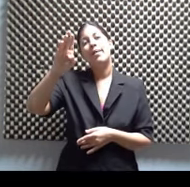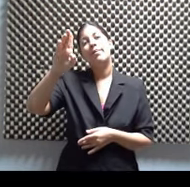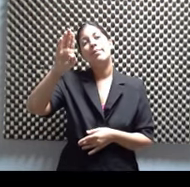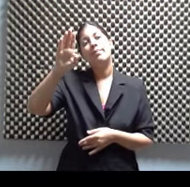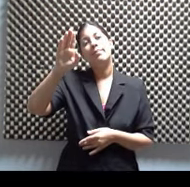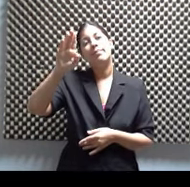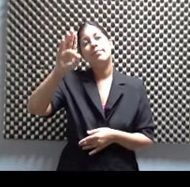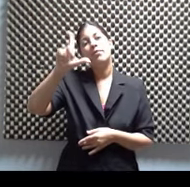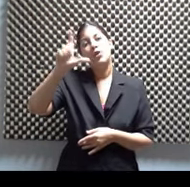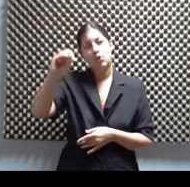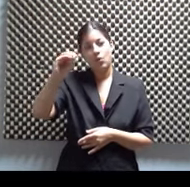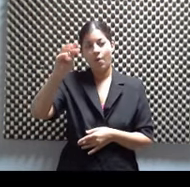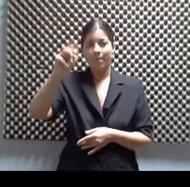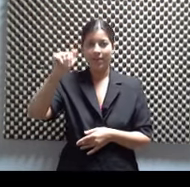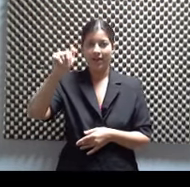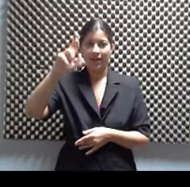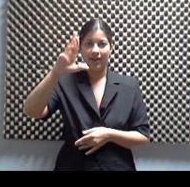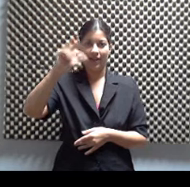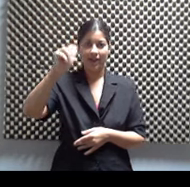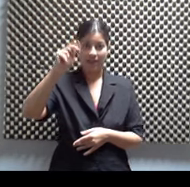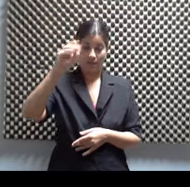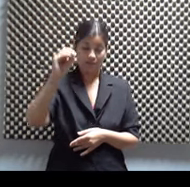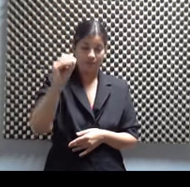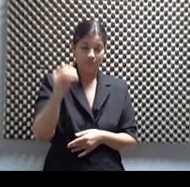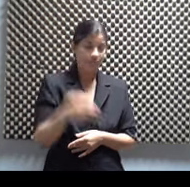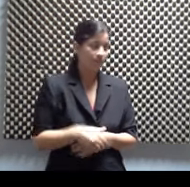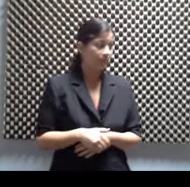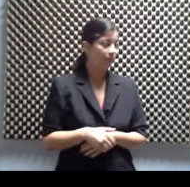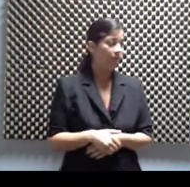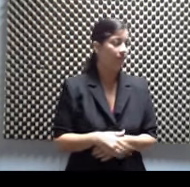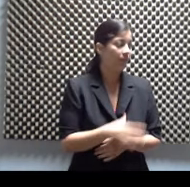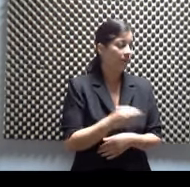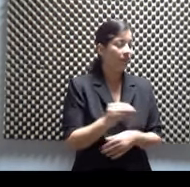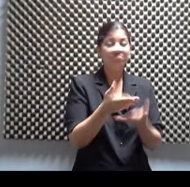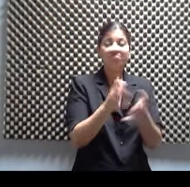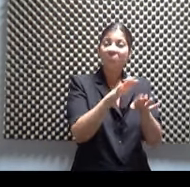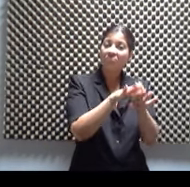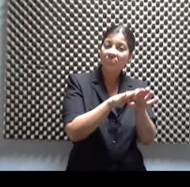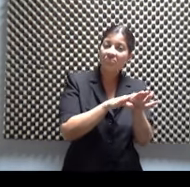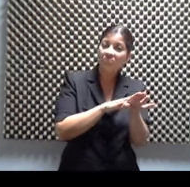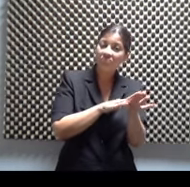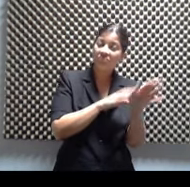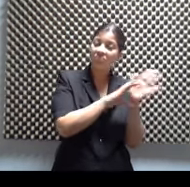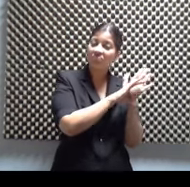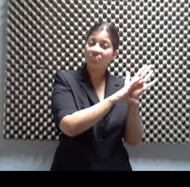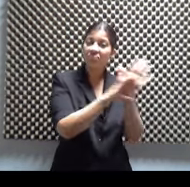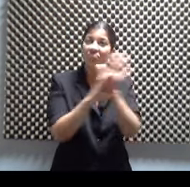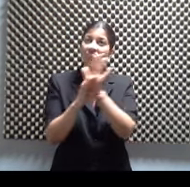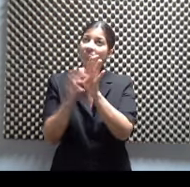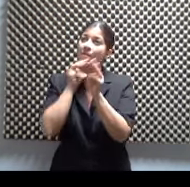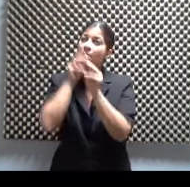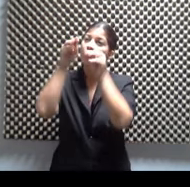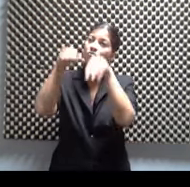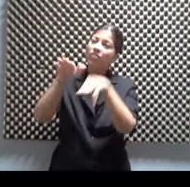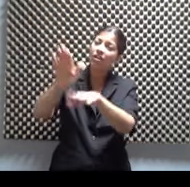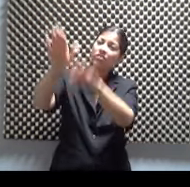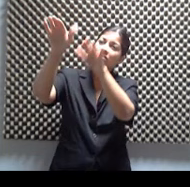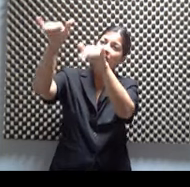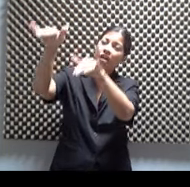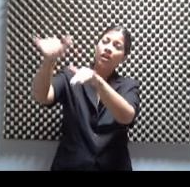ellas y aquí está desde Correger y Alviso hasta Cosas Sublimes, estampas de la montaña, etc. Una obra